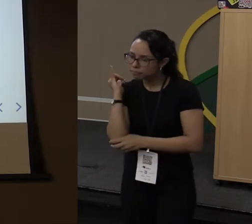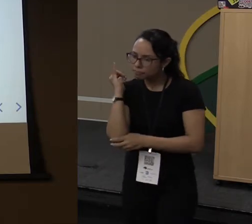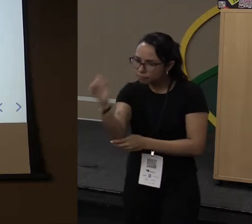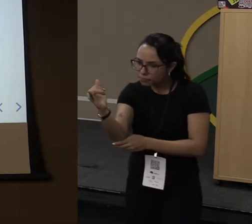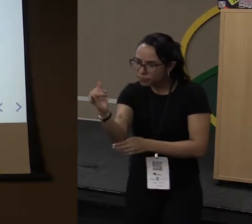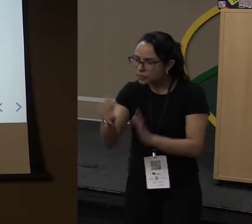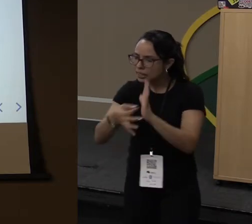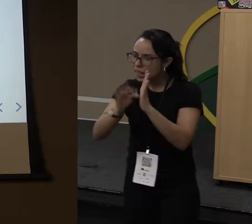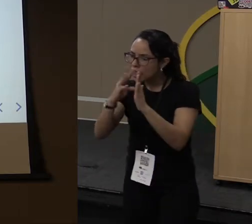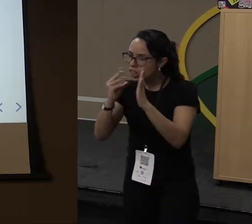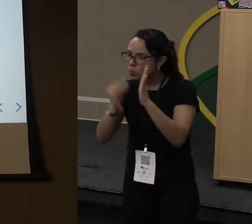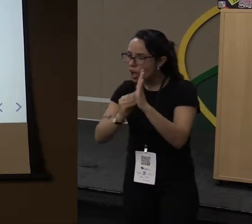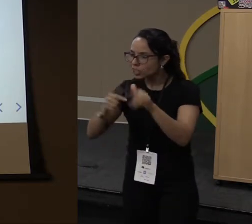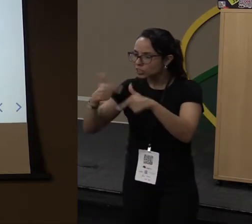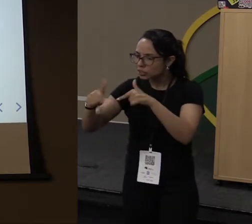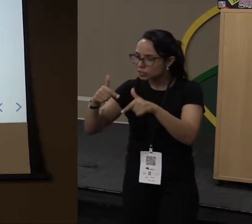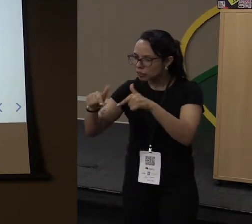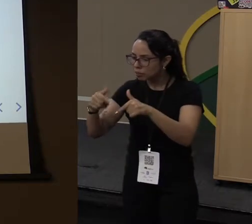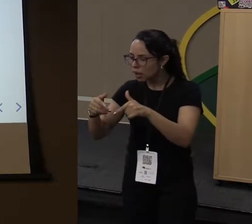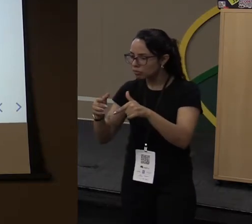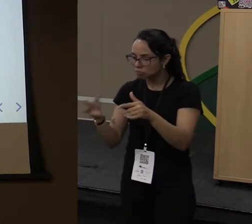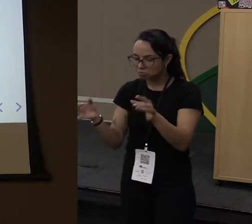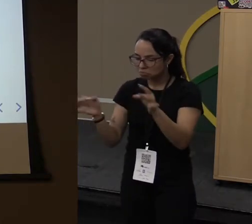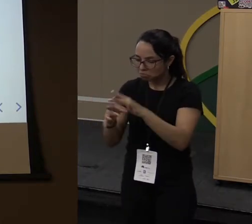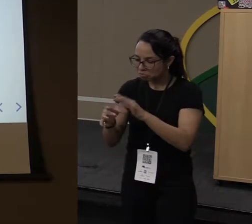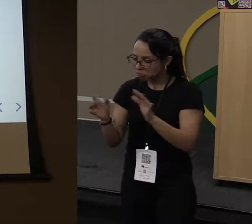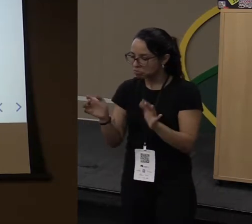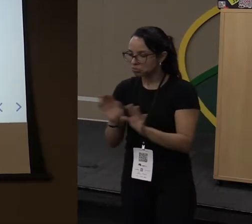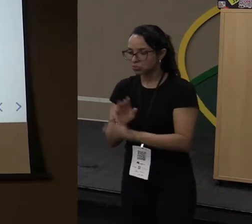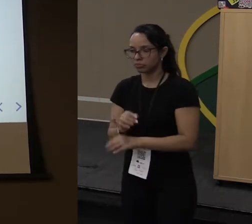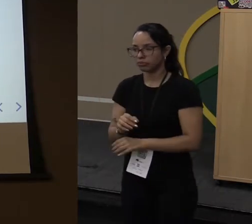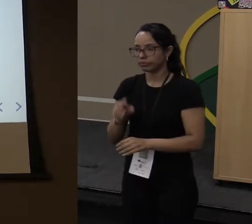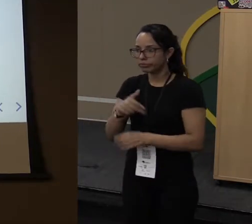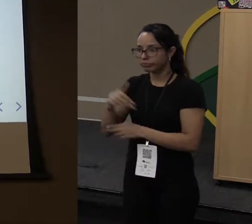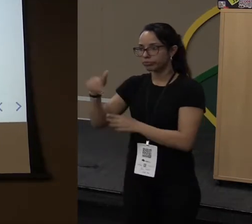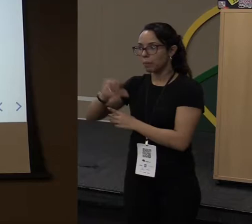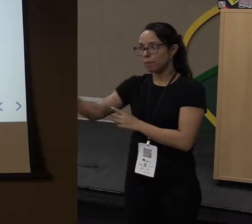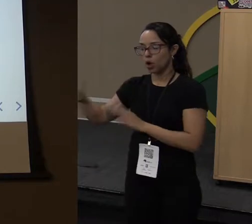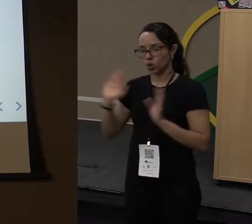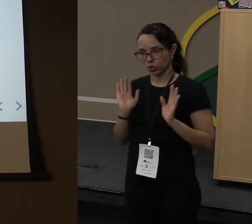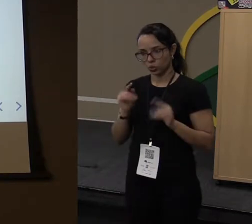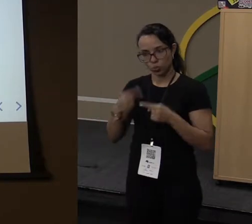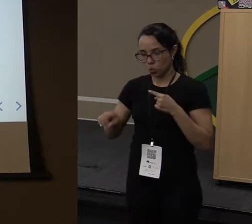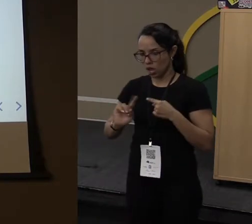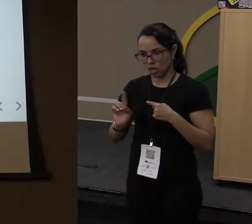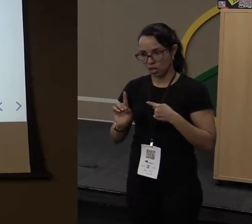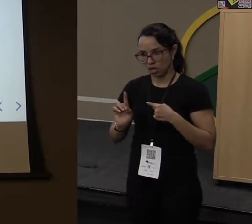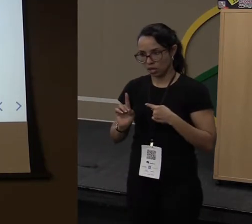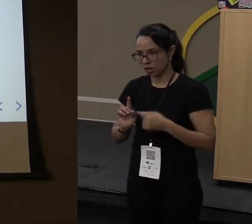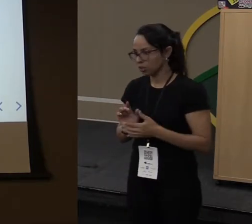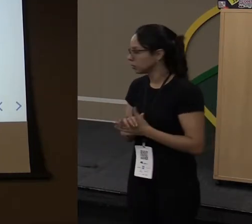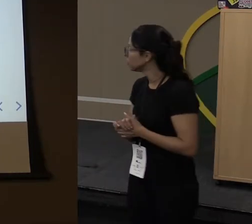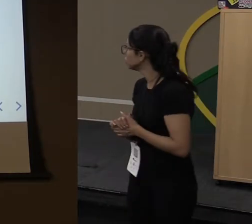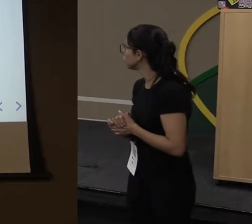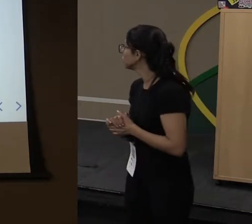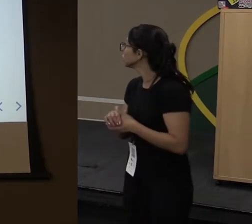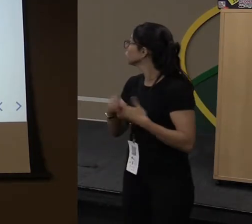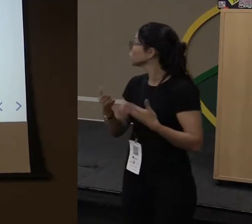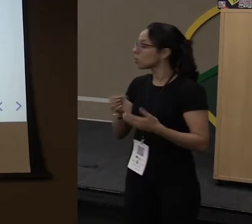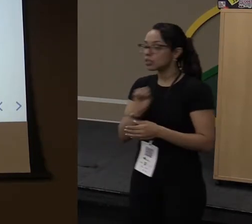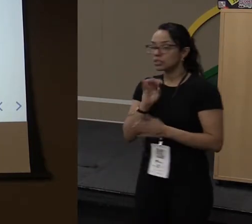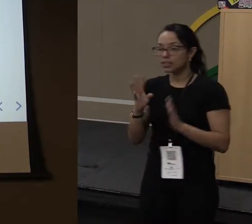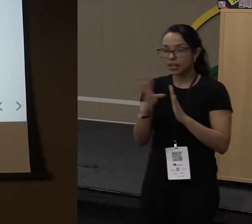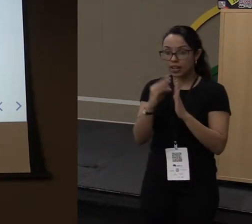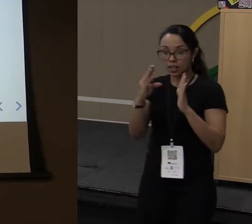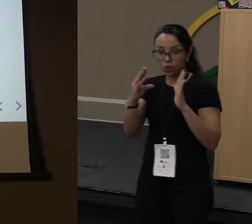funcional, levanta e vai embora. Então, para quem está acostumado com JavaScript, só um entre aspas aqui. Em linguagens